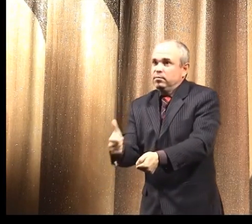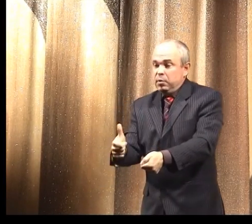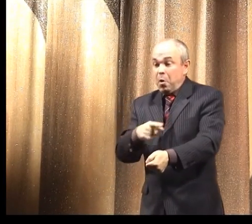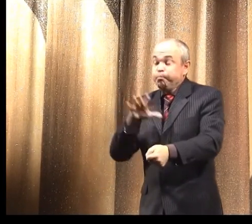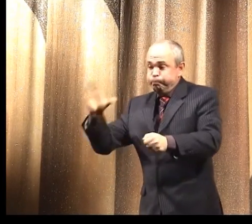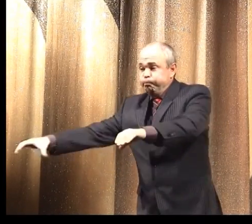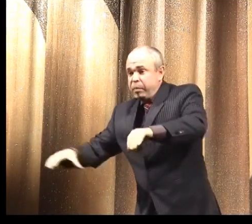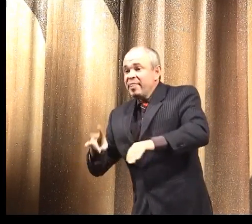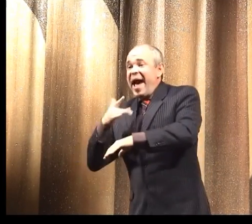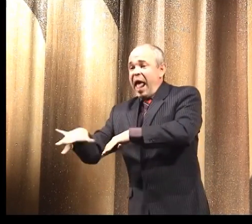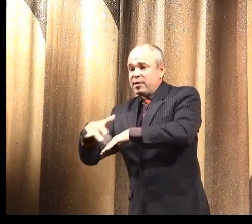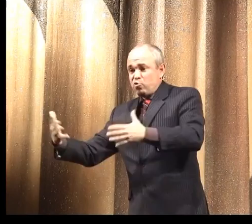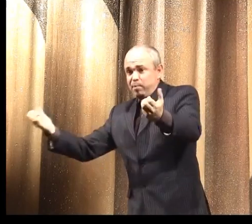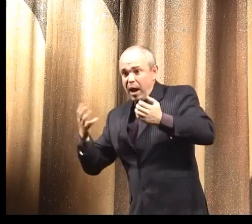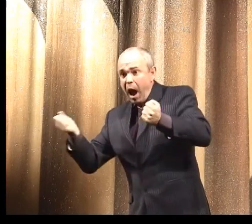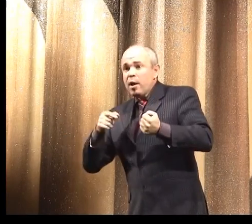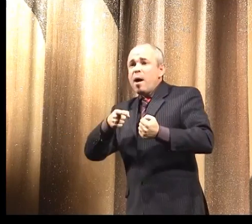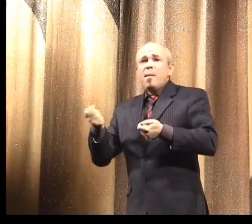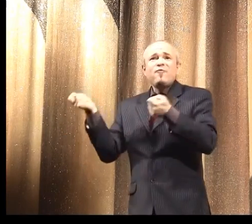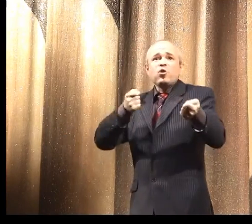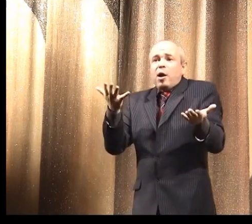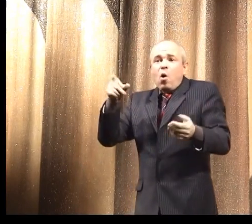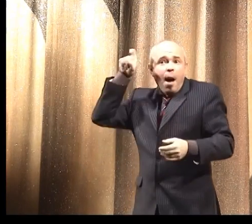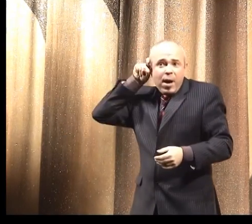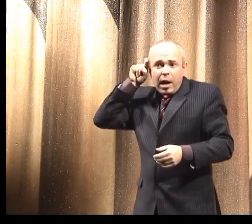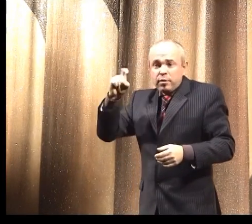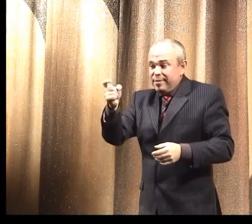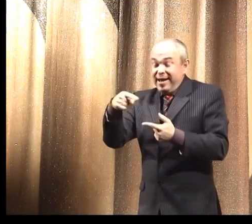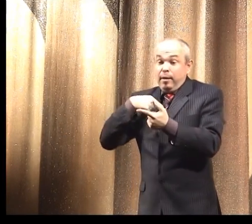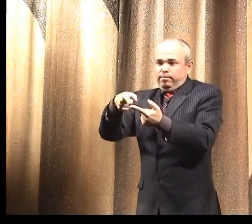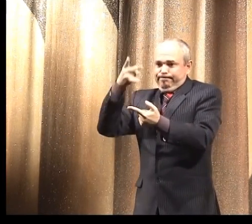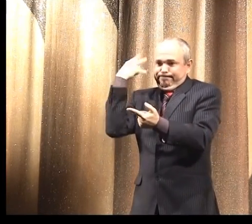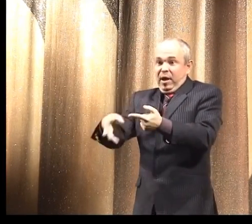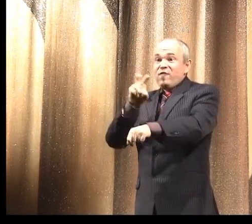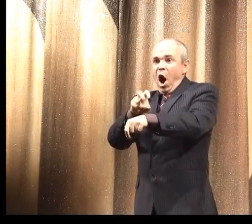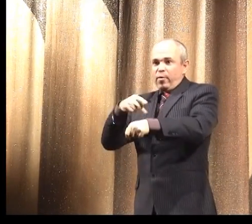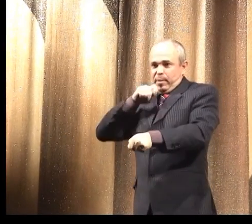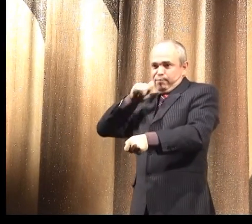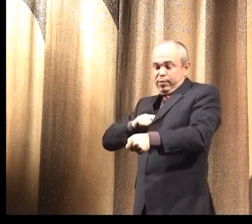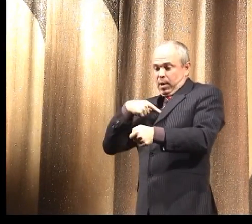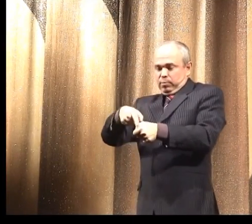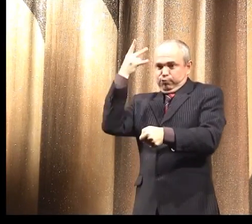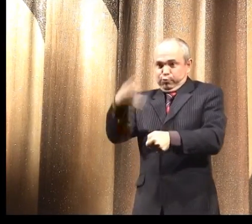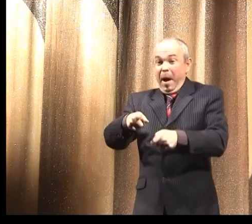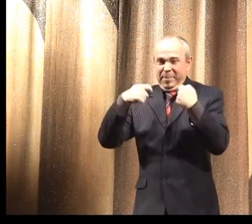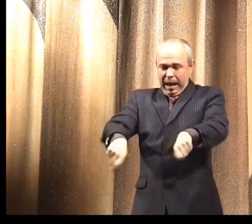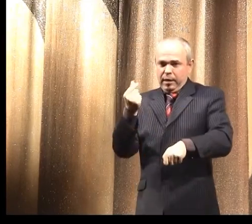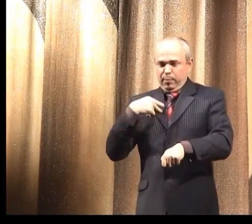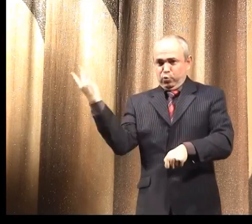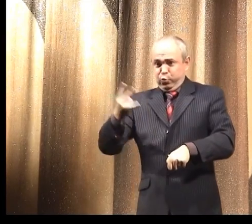значит, привозили там какие-то всякие изделия. А аппараты? Совершенно,